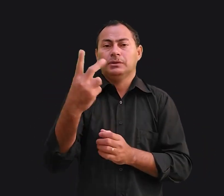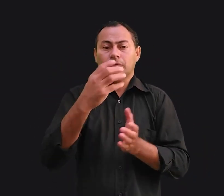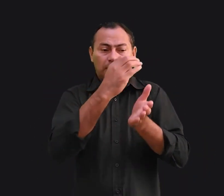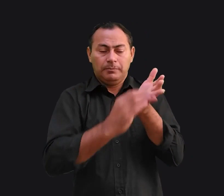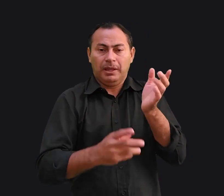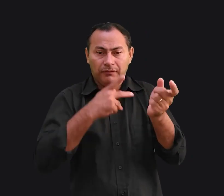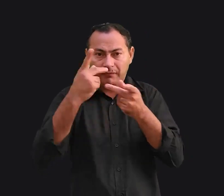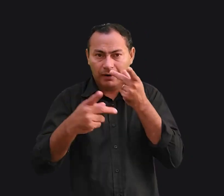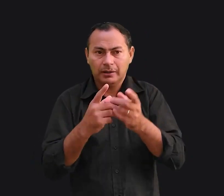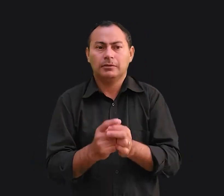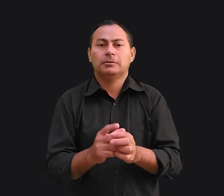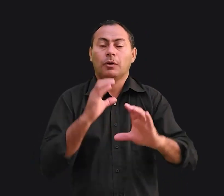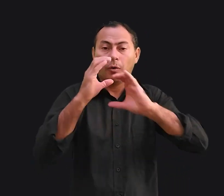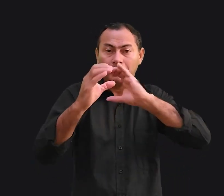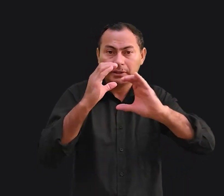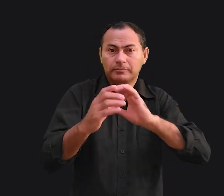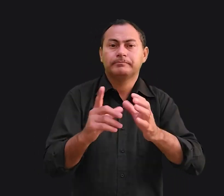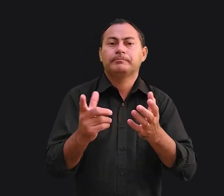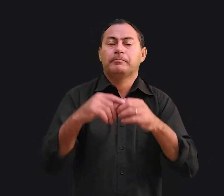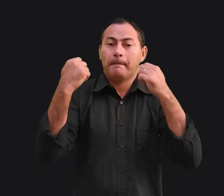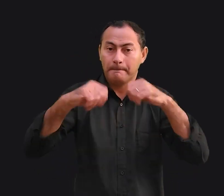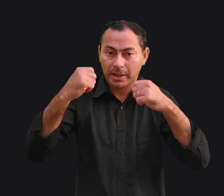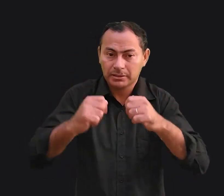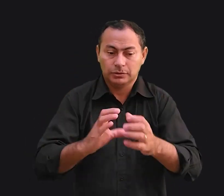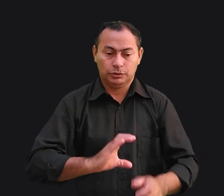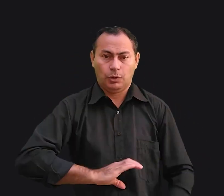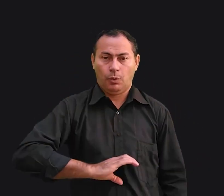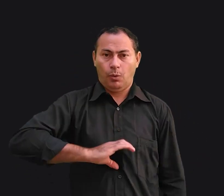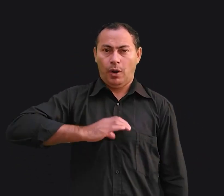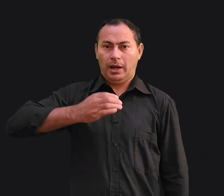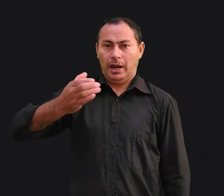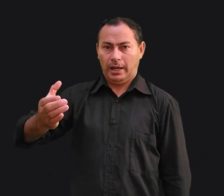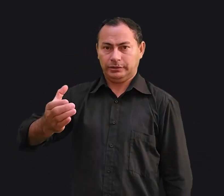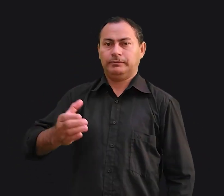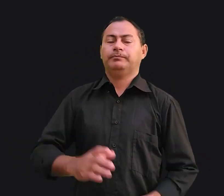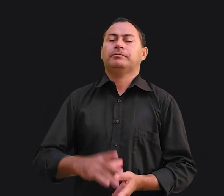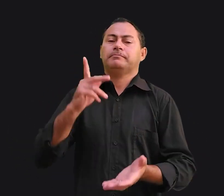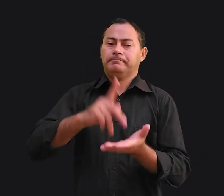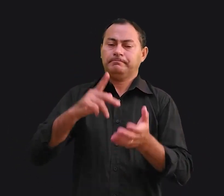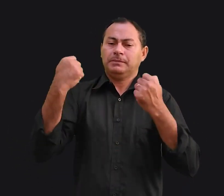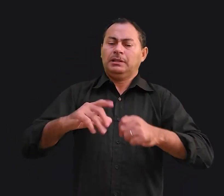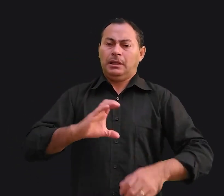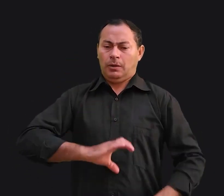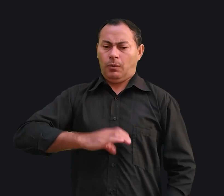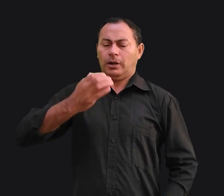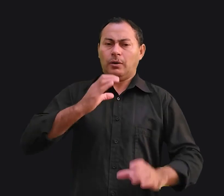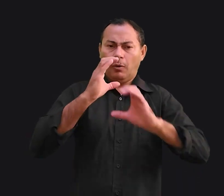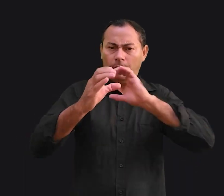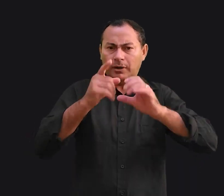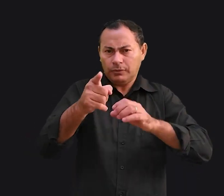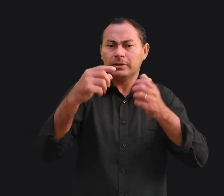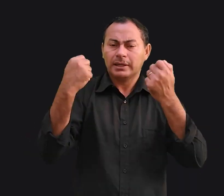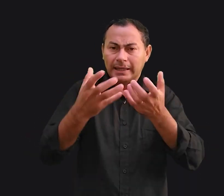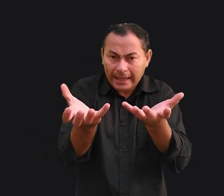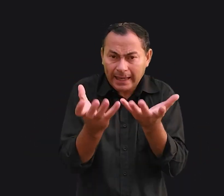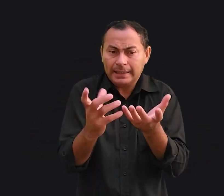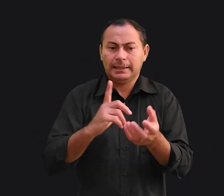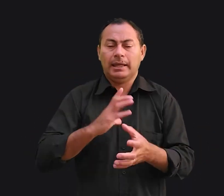capítulo, ele disse, para nos comunicarmos, precisamos de coragem. É realmente necessário e coragem para comunicar se você pretende ter uma